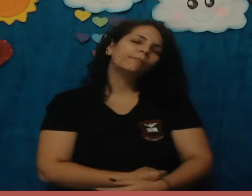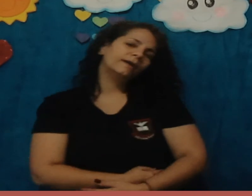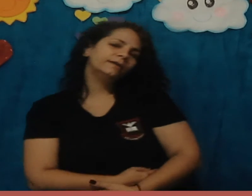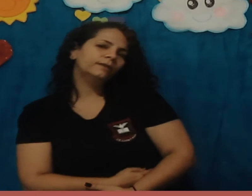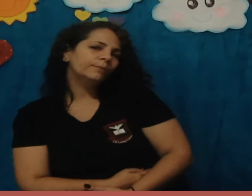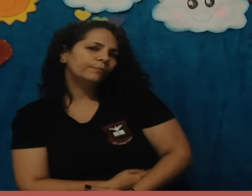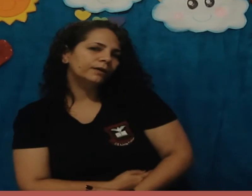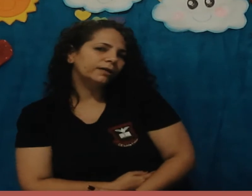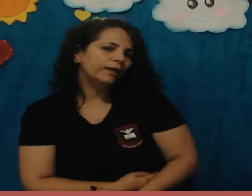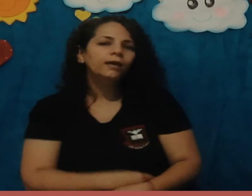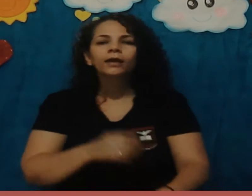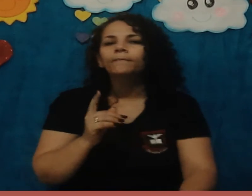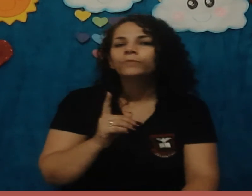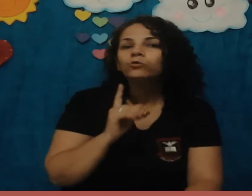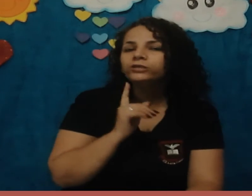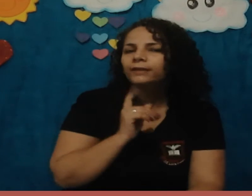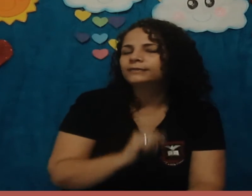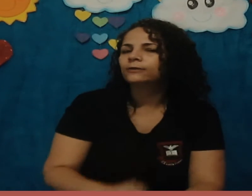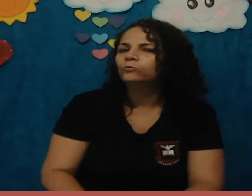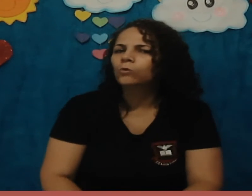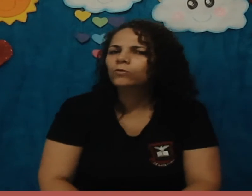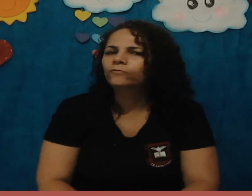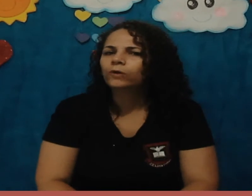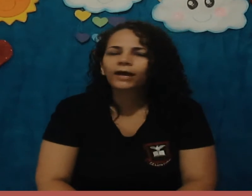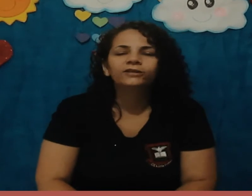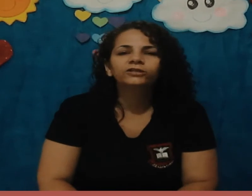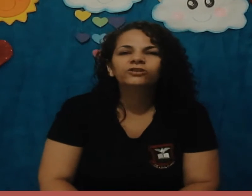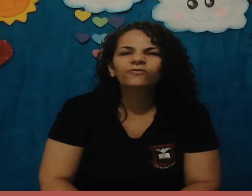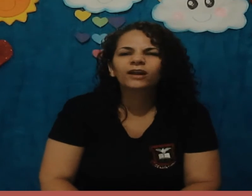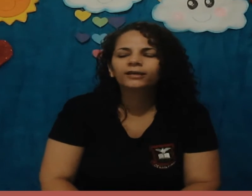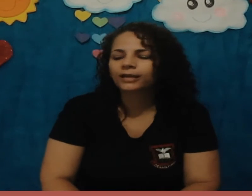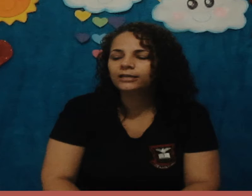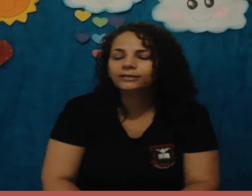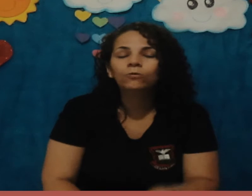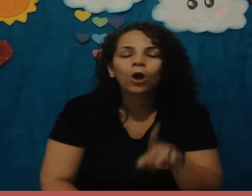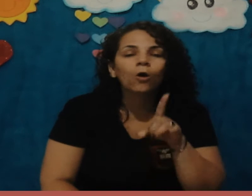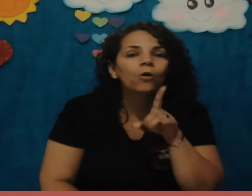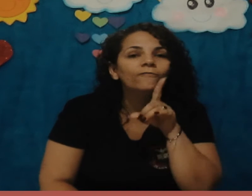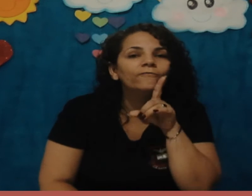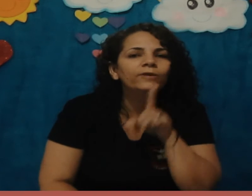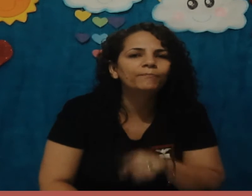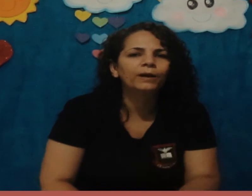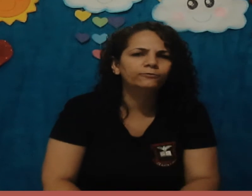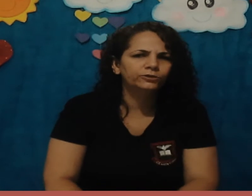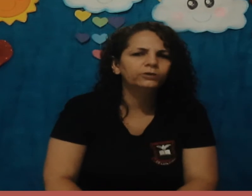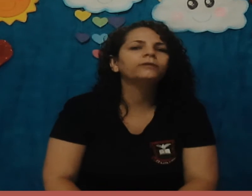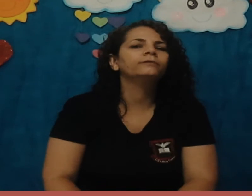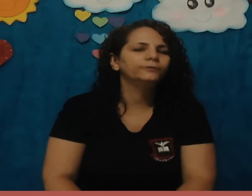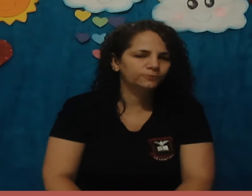barriga da mamãe, hein? Os que nascem do ovo, a gente fala que eles são ovíparos. Isso,